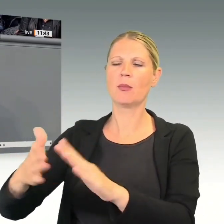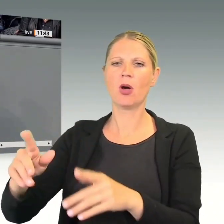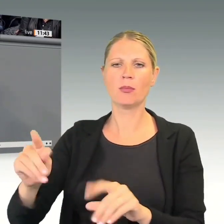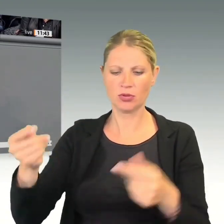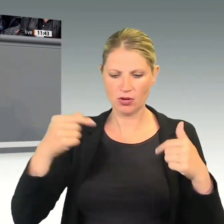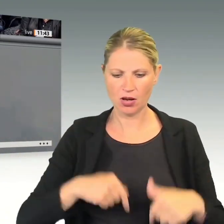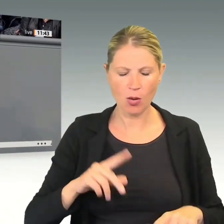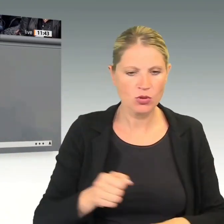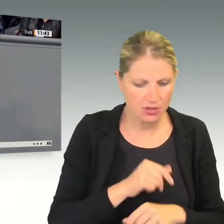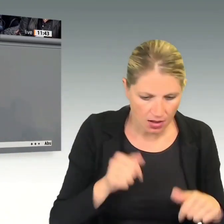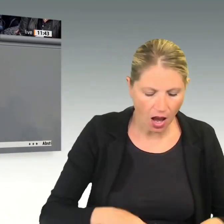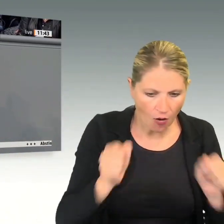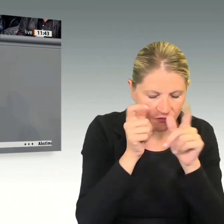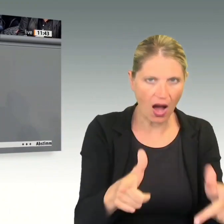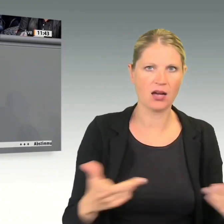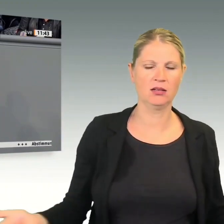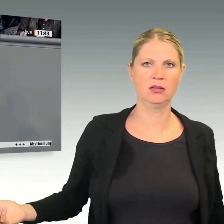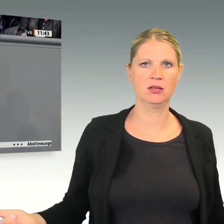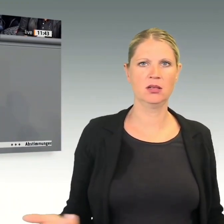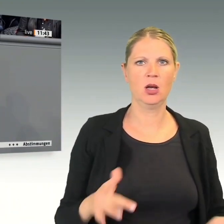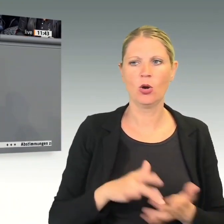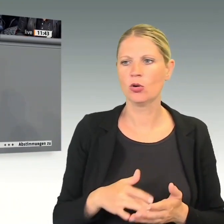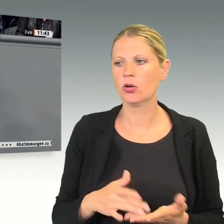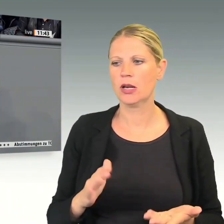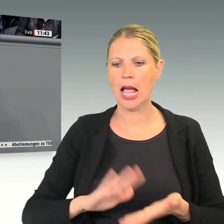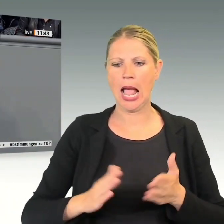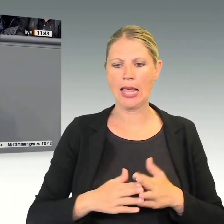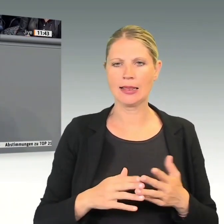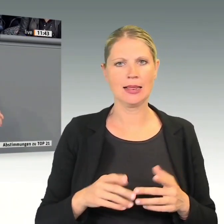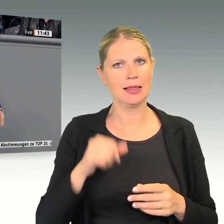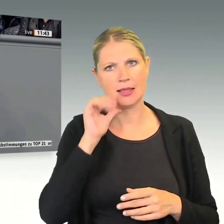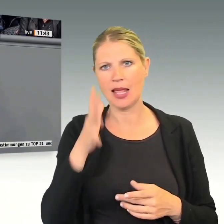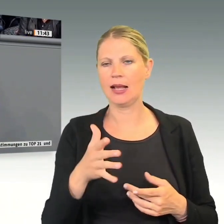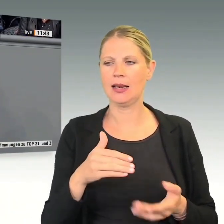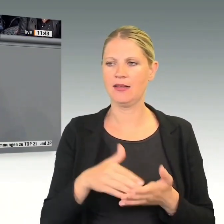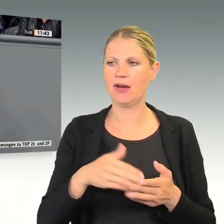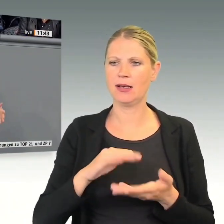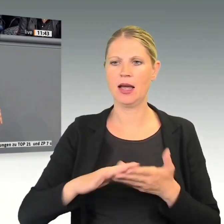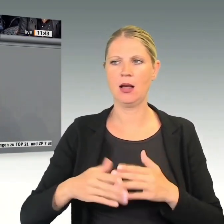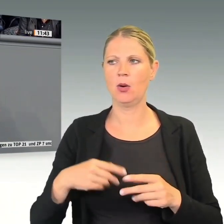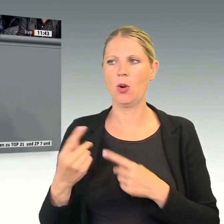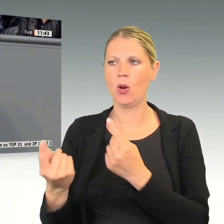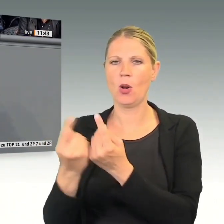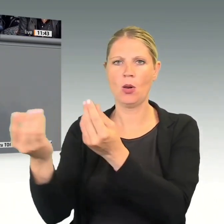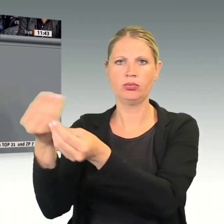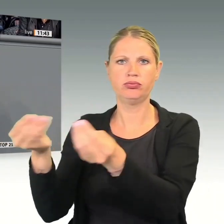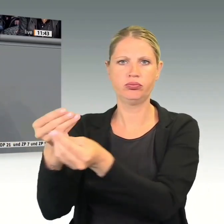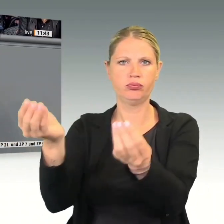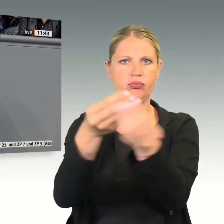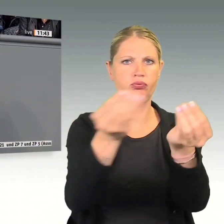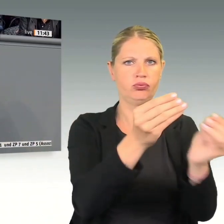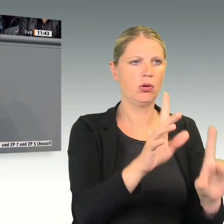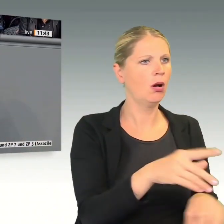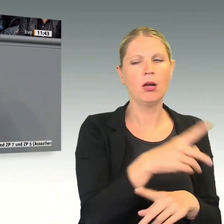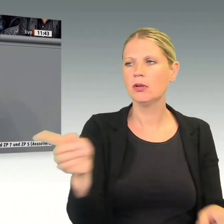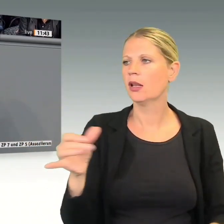Denn das Handelskarussell dreht sich jeden Tag weiter. Und es wartet nicht auf grüne Moral. Springen Sie endlich auf das